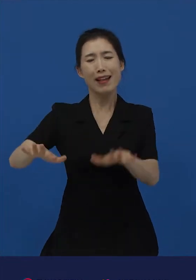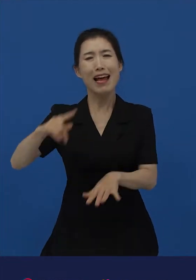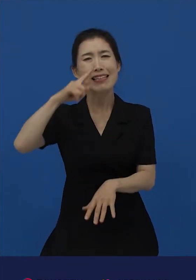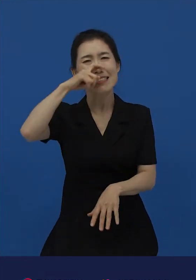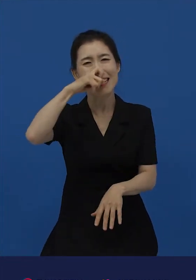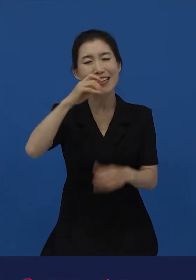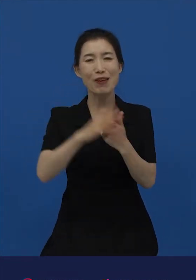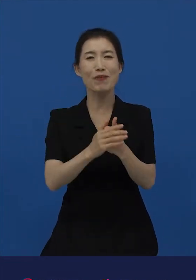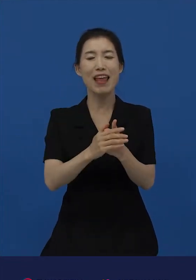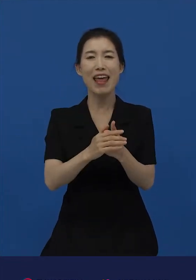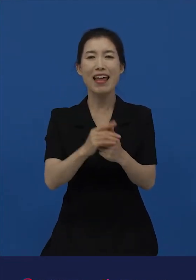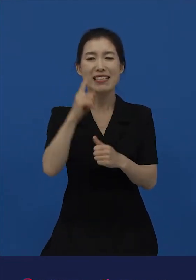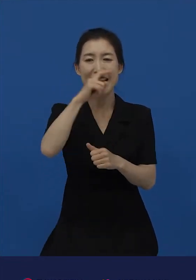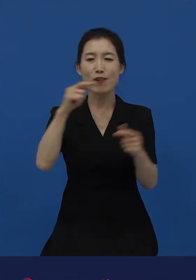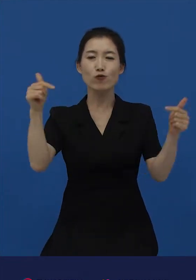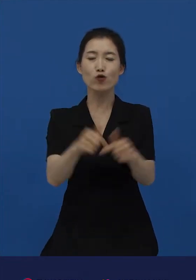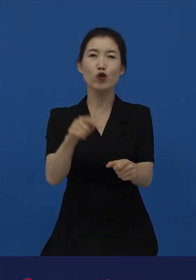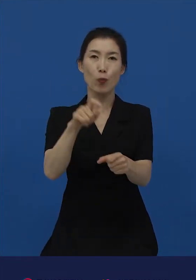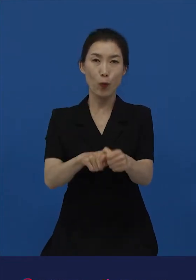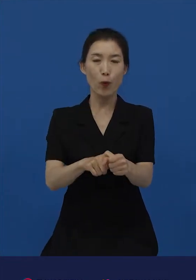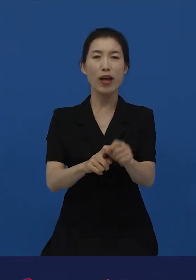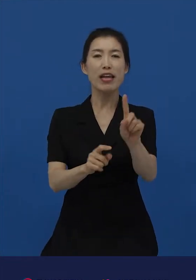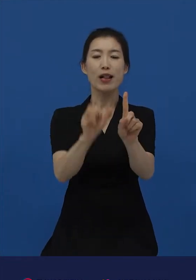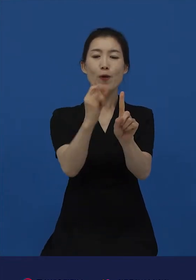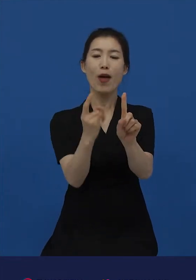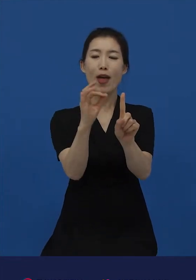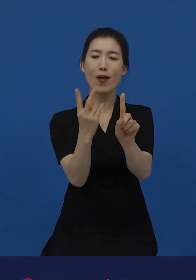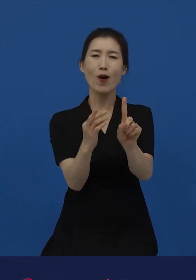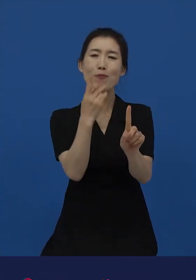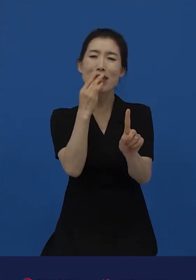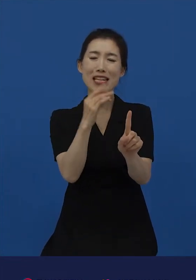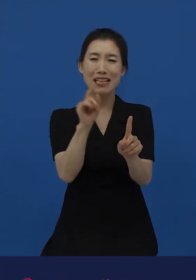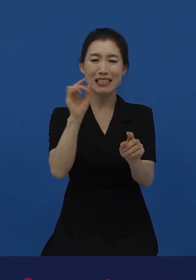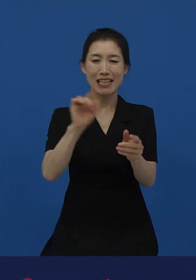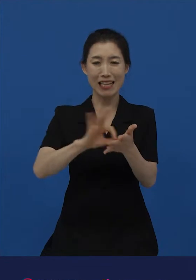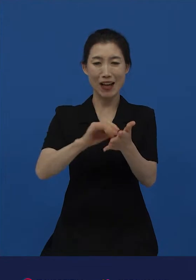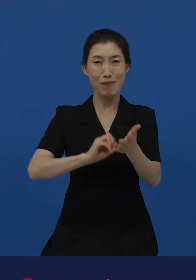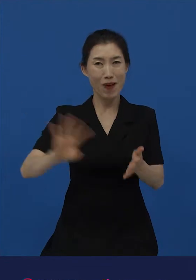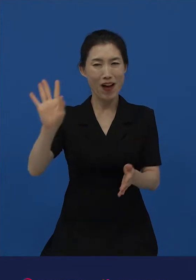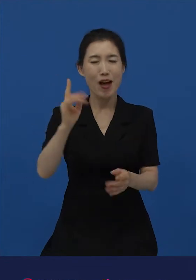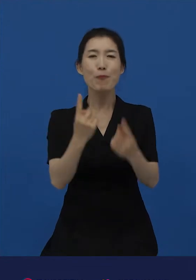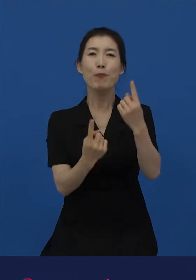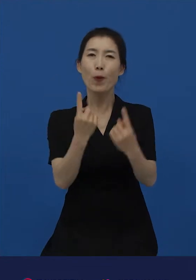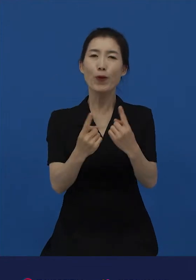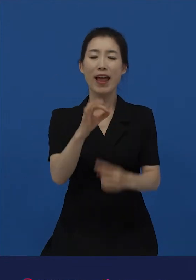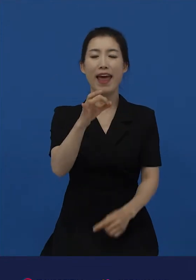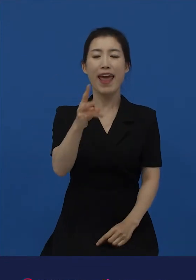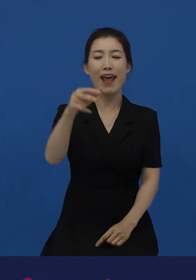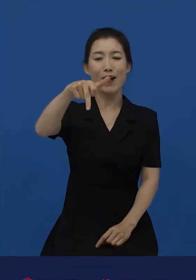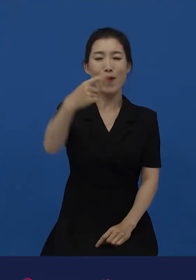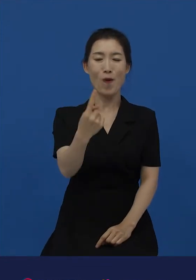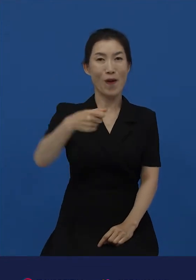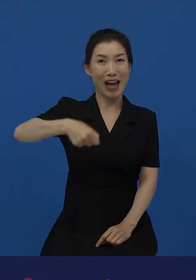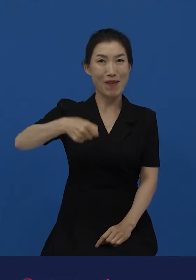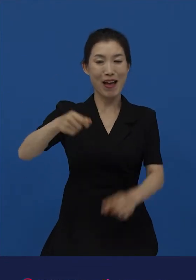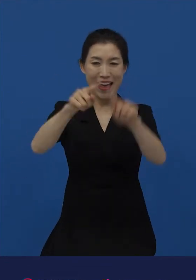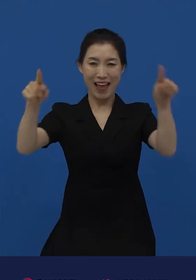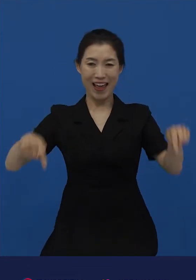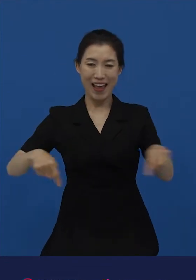일회용 비닐봉투 대신에 사용할 에코백을 만드는 것이 아이디어였습니다. 세 명의 연예인 진행자들은